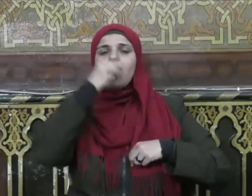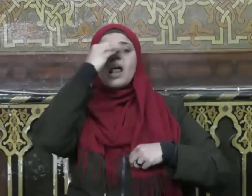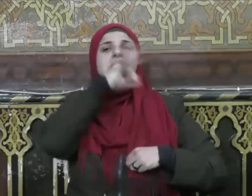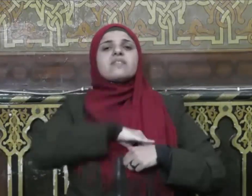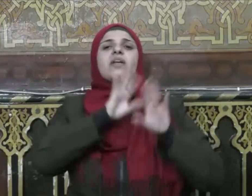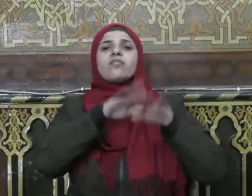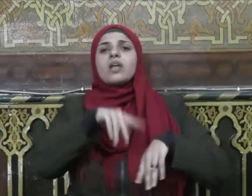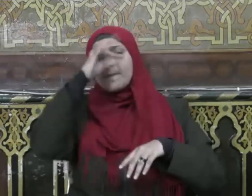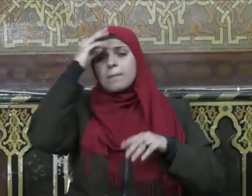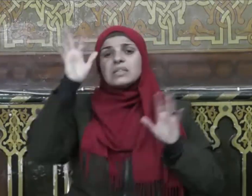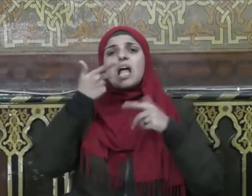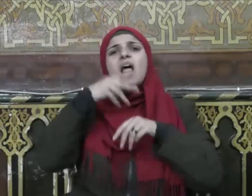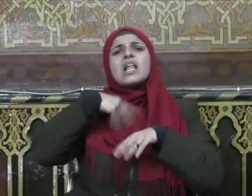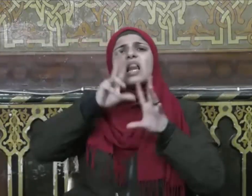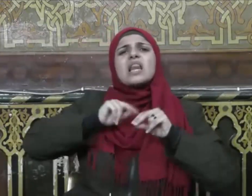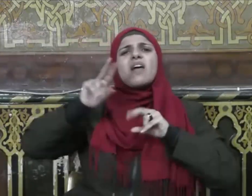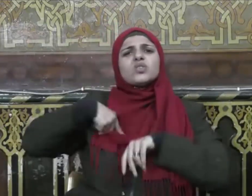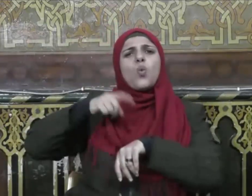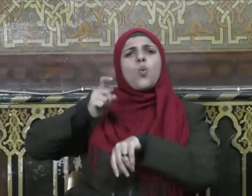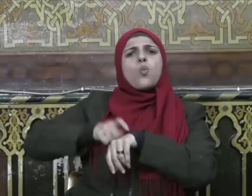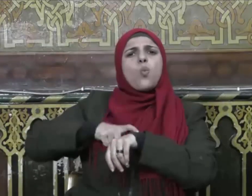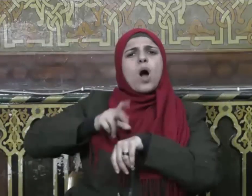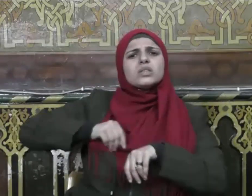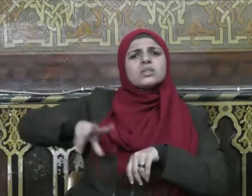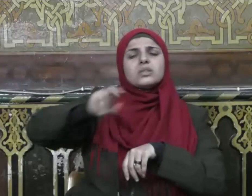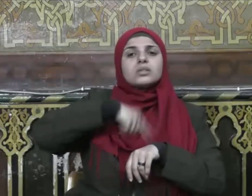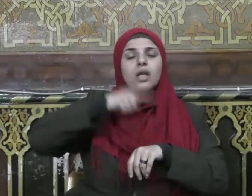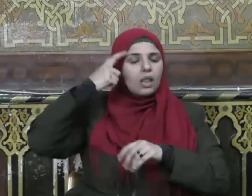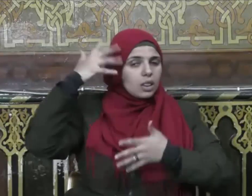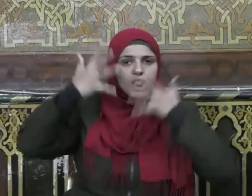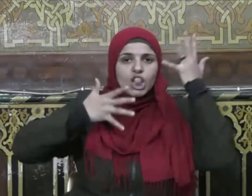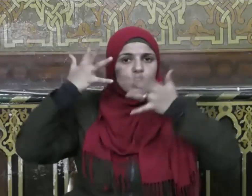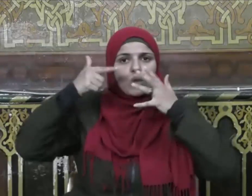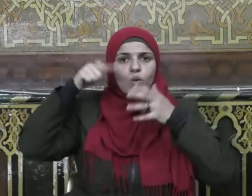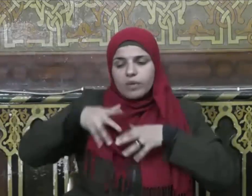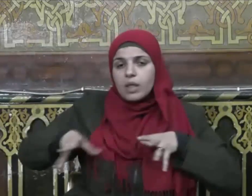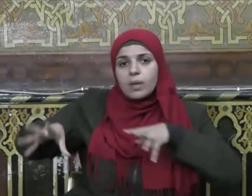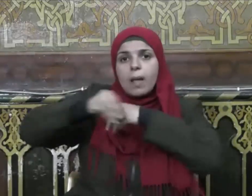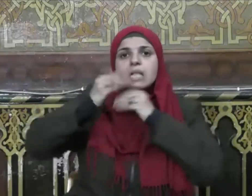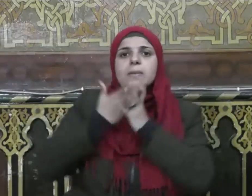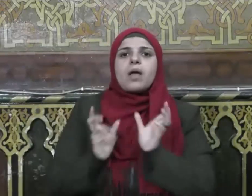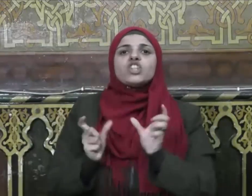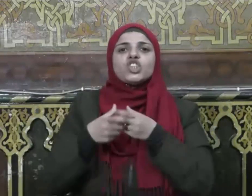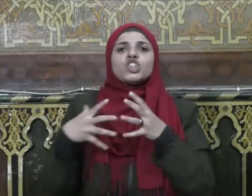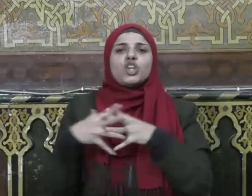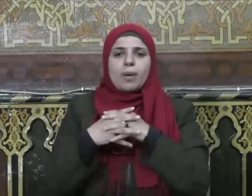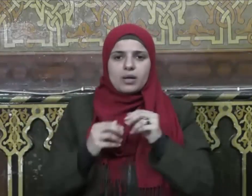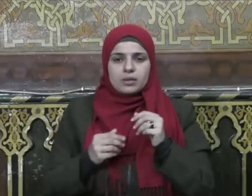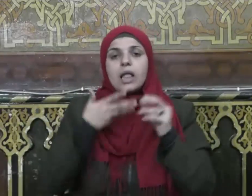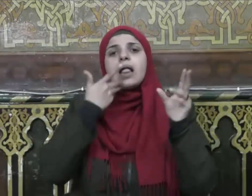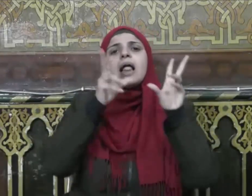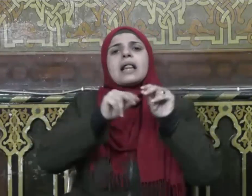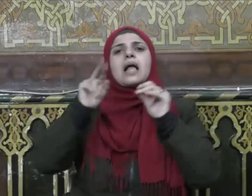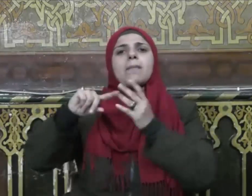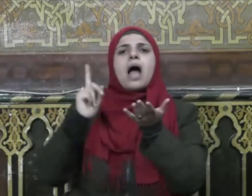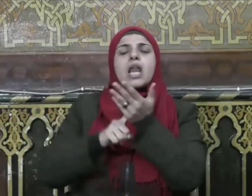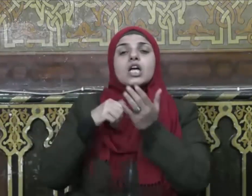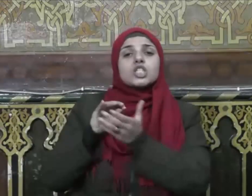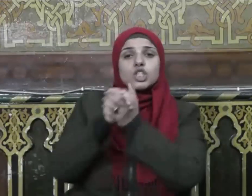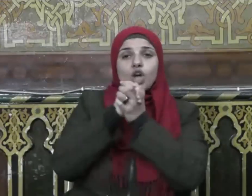ريب الزمان صدعك شتت فيه شمله ليجمعك وكما أن للصحبة الصالحة